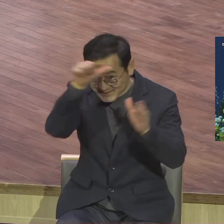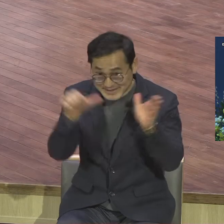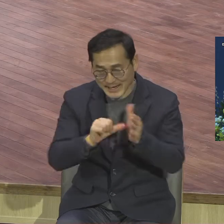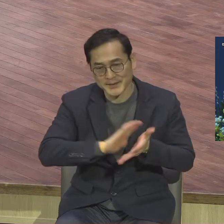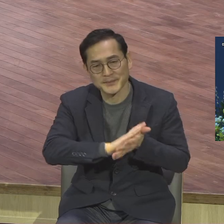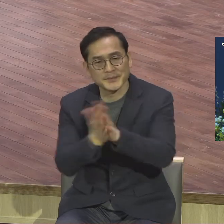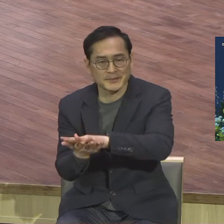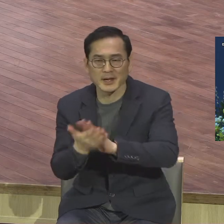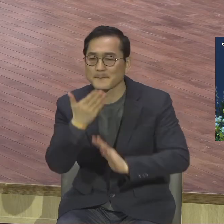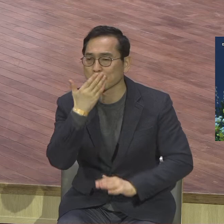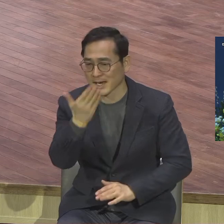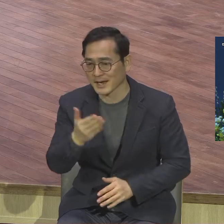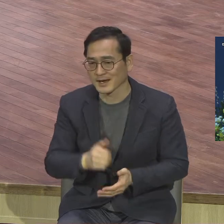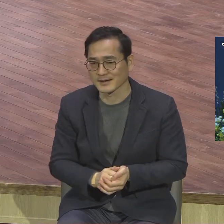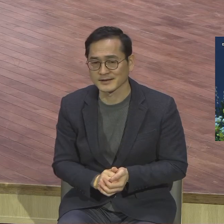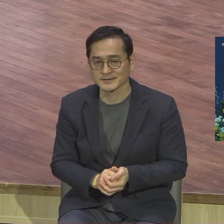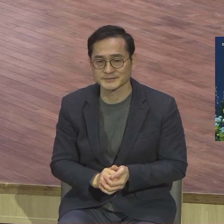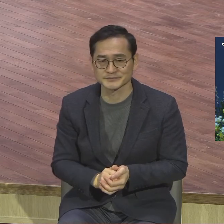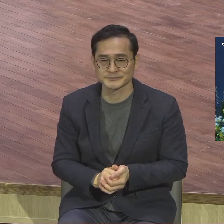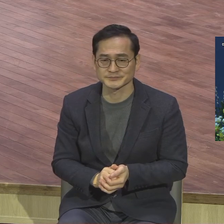되느냐 안 되느냐 이건 천양지 차이